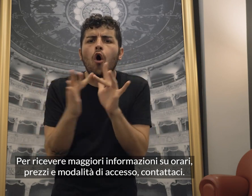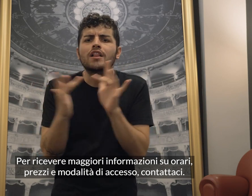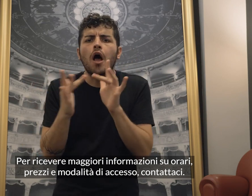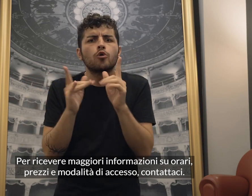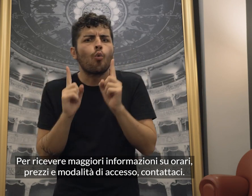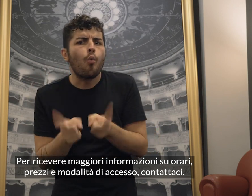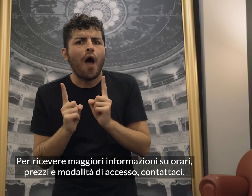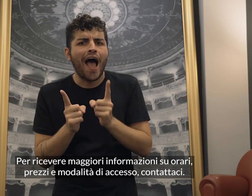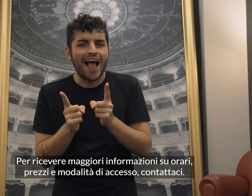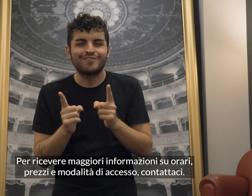contattaci